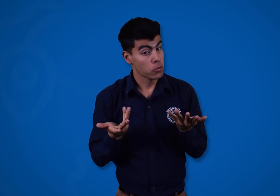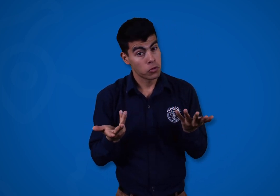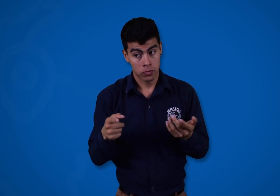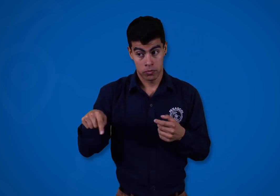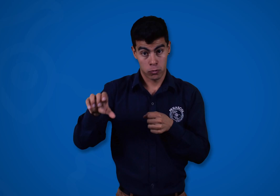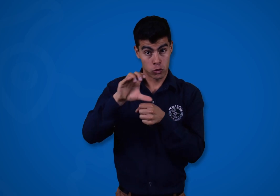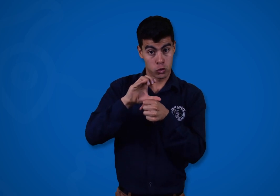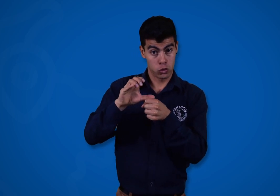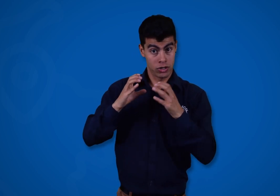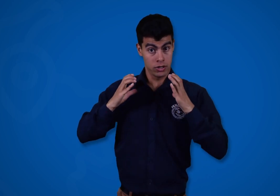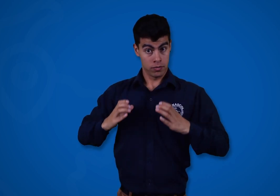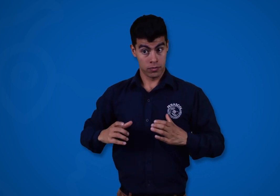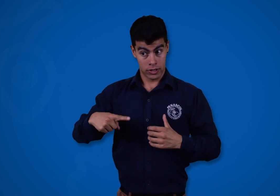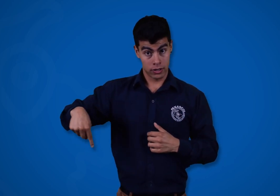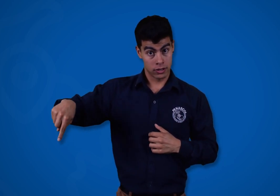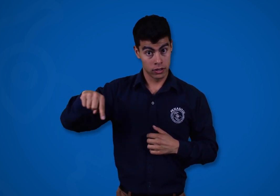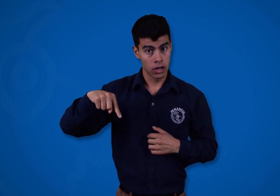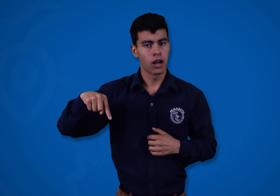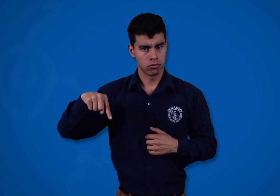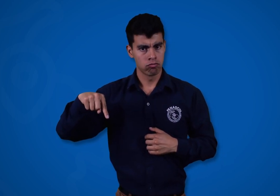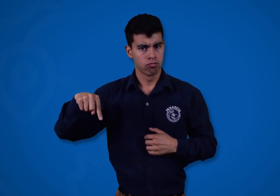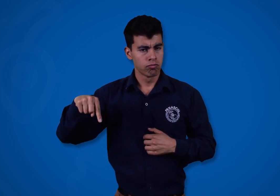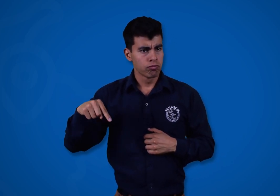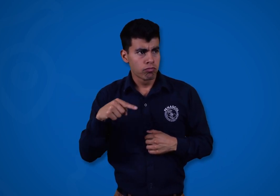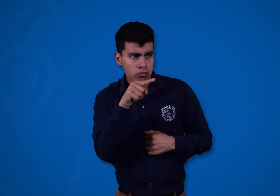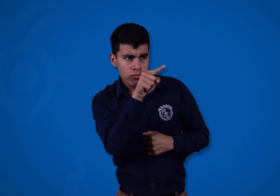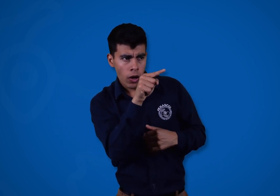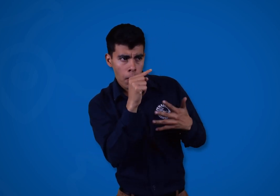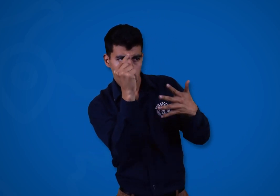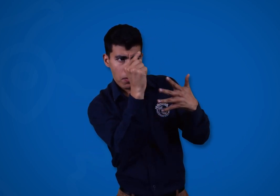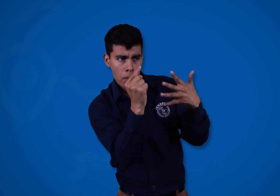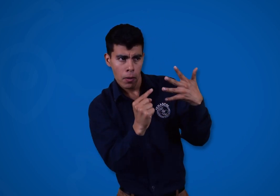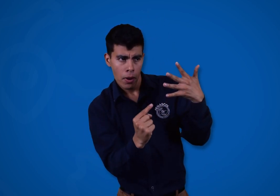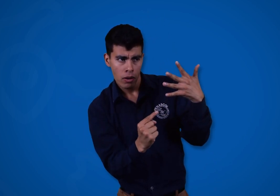¿Y esas decisiones serán adecuadas para los ciudadanos?